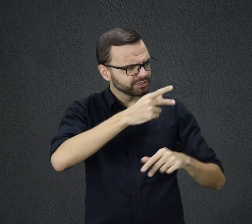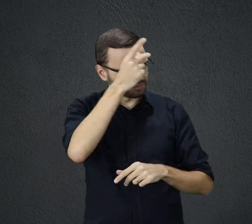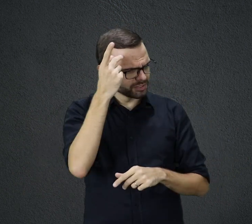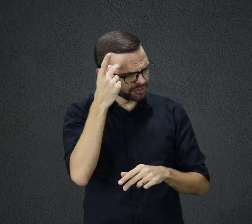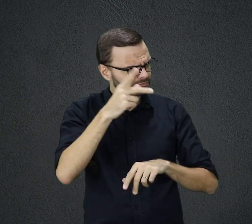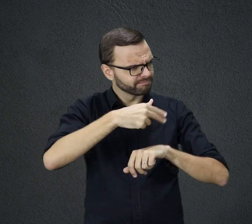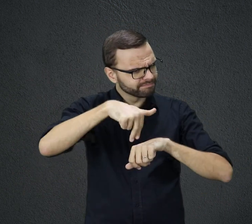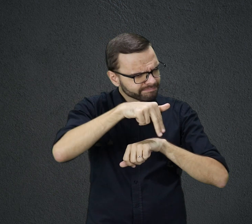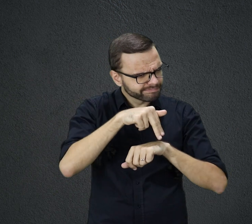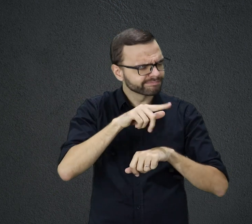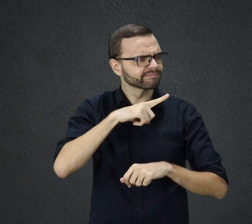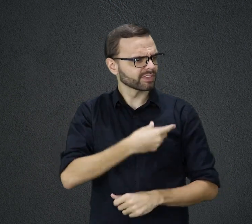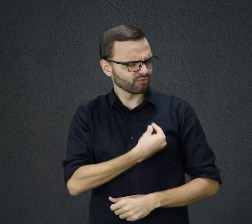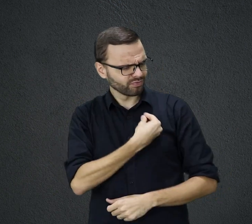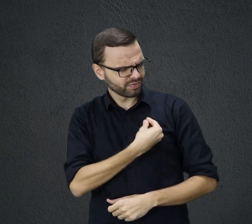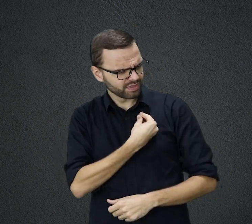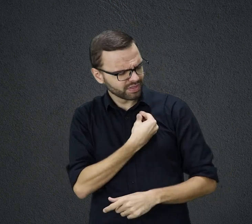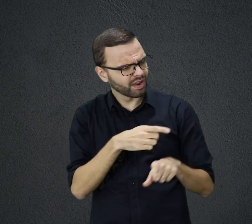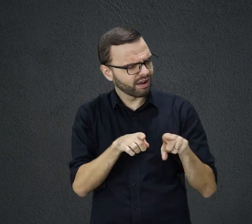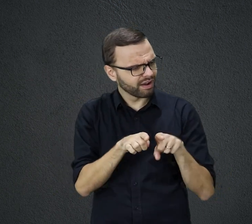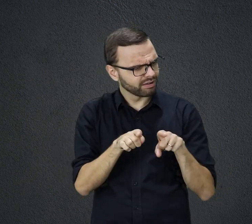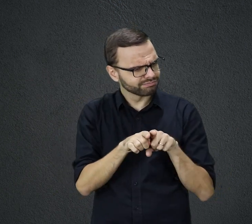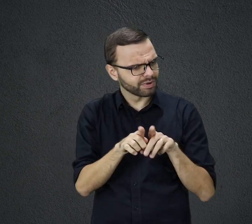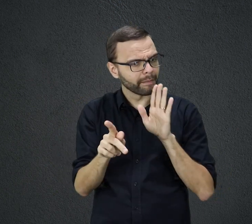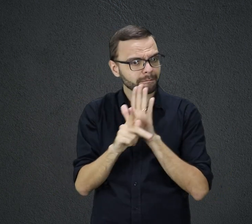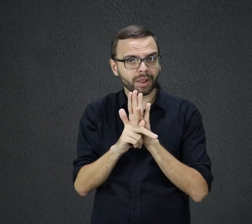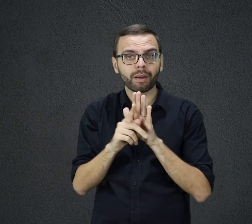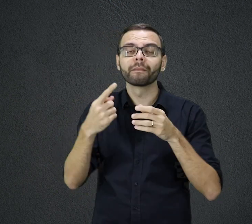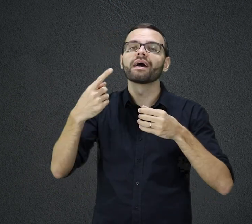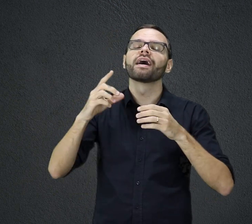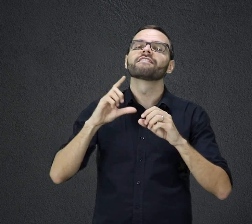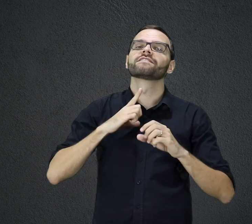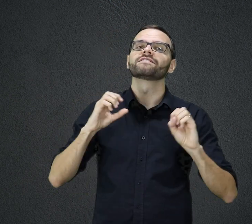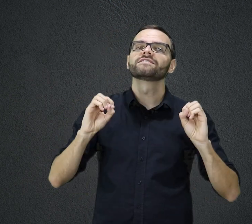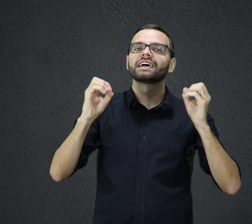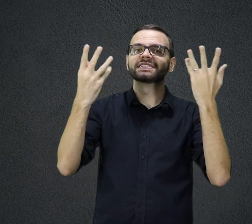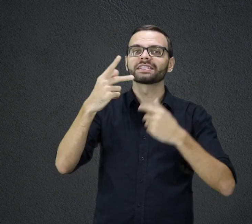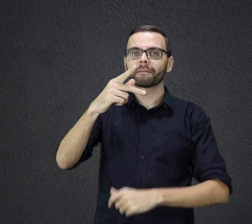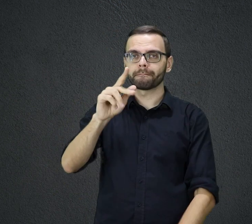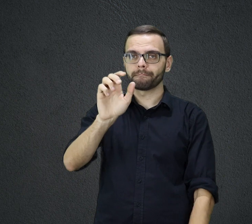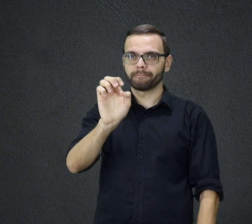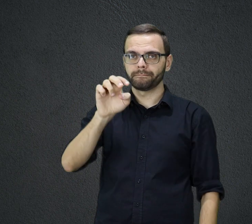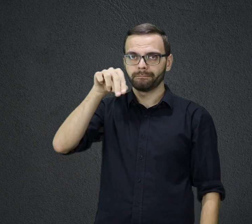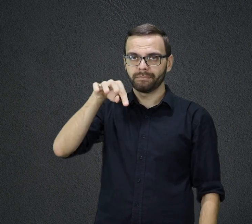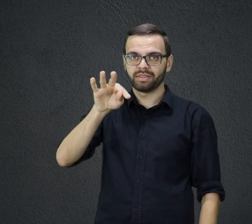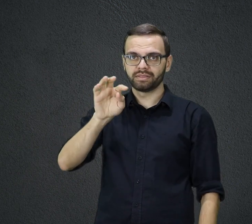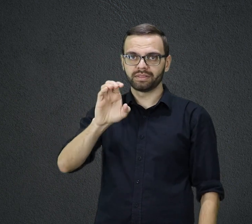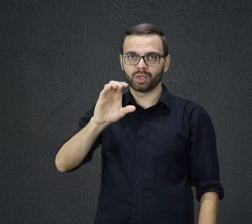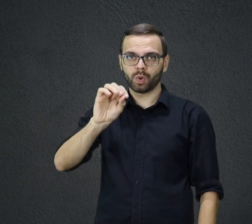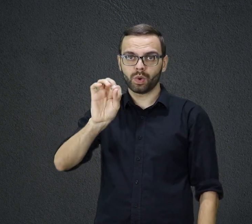vindo para a celebração do Pentecostes, uma das principais festas judaicas, e todos acabaram ouvindo